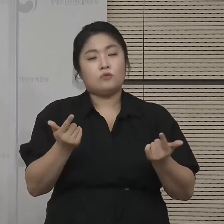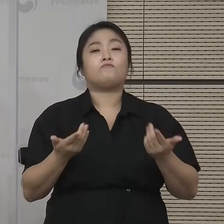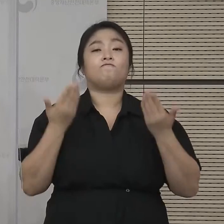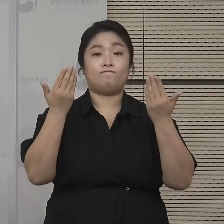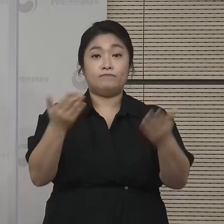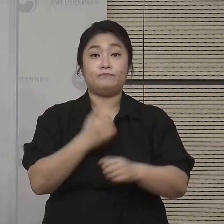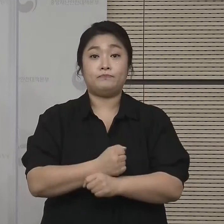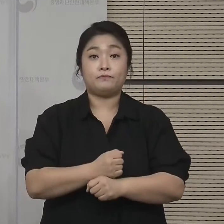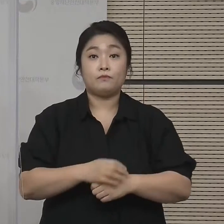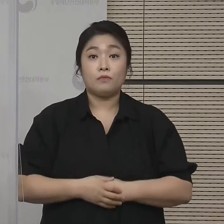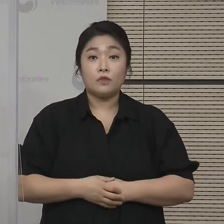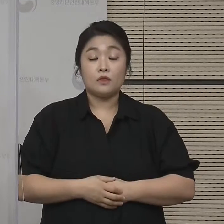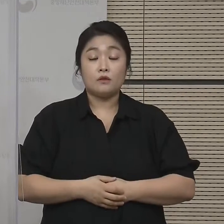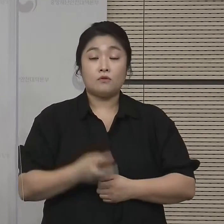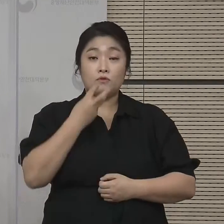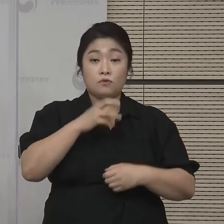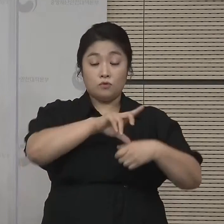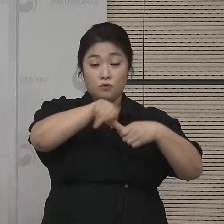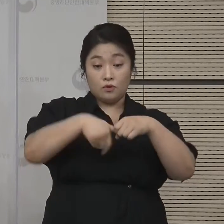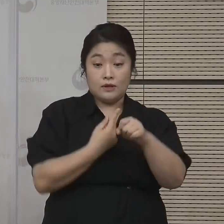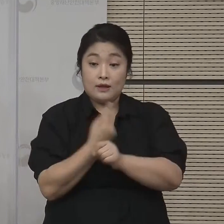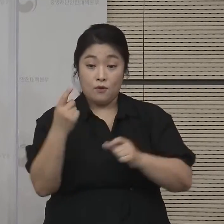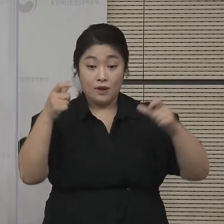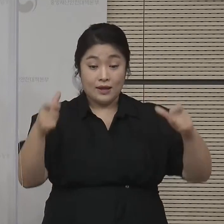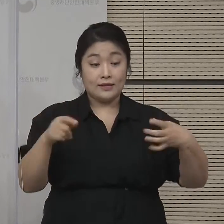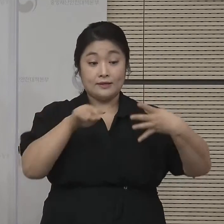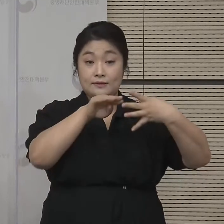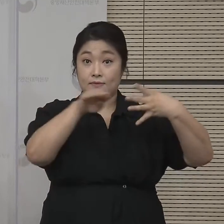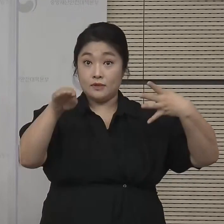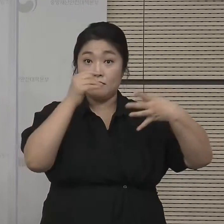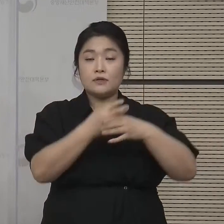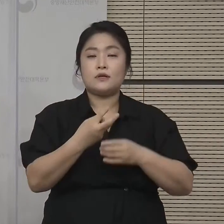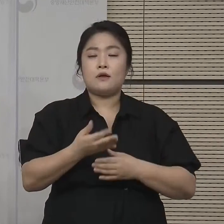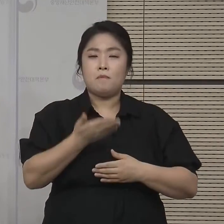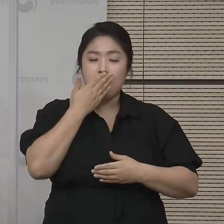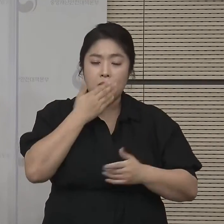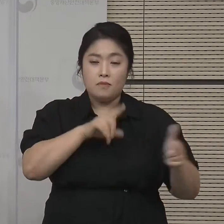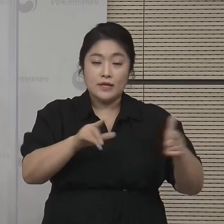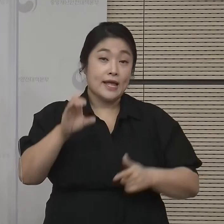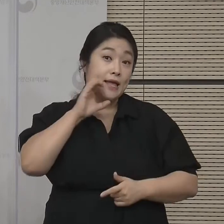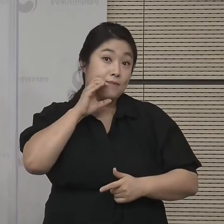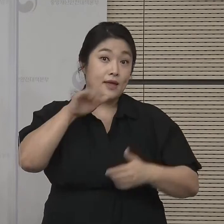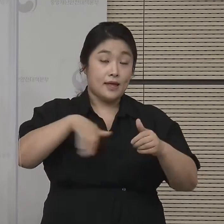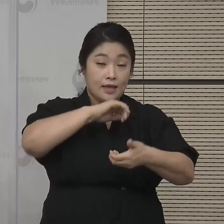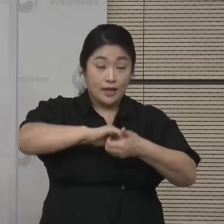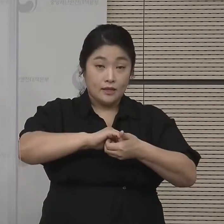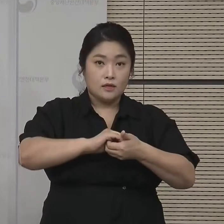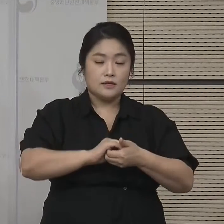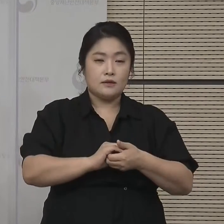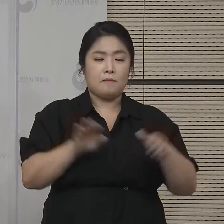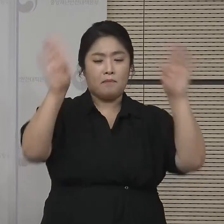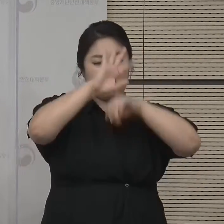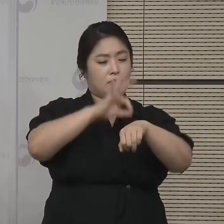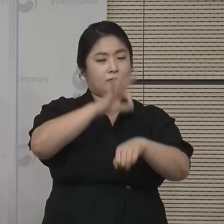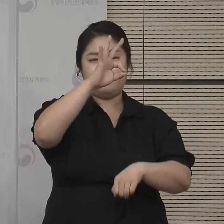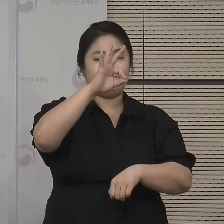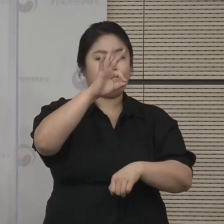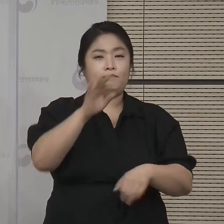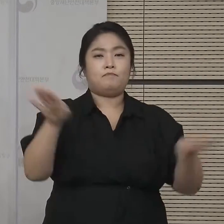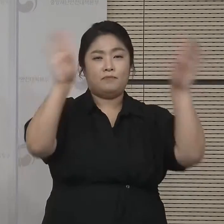3단계인 비수도권 지역은 우선 식당, 카페에 한해 운영시간을 22시에서